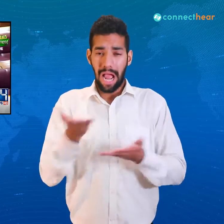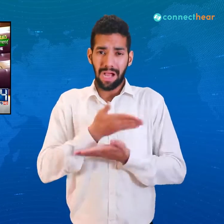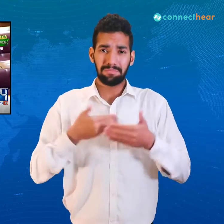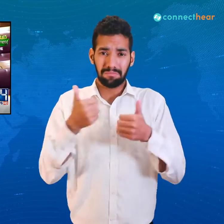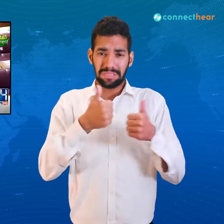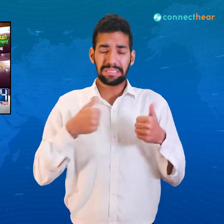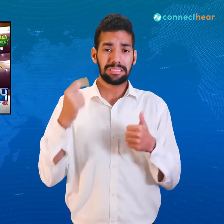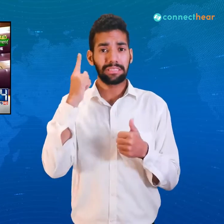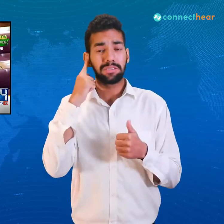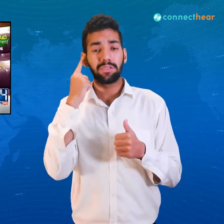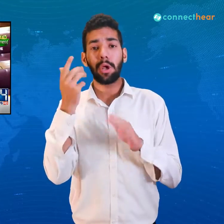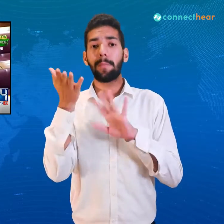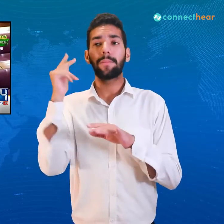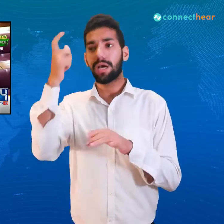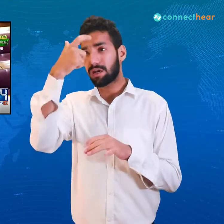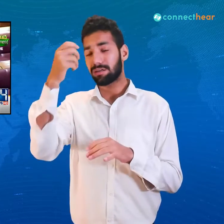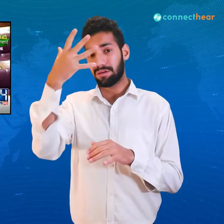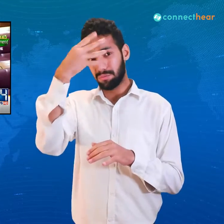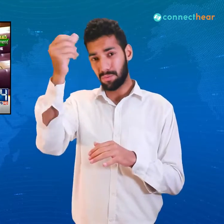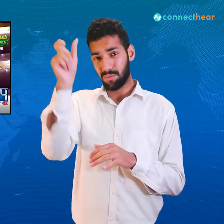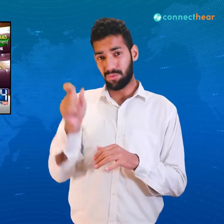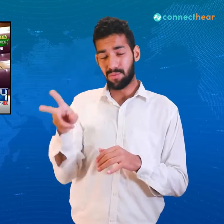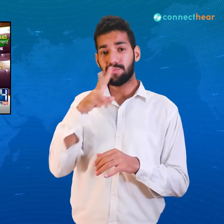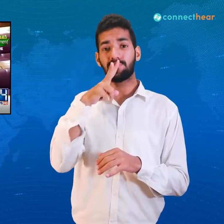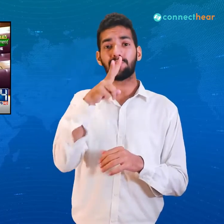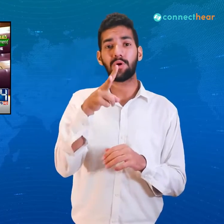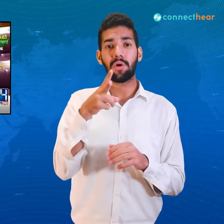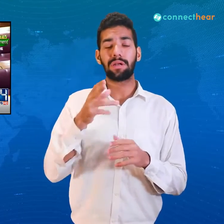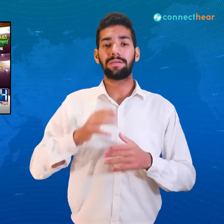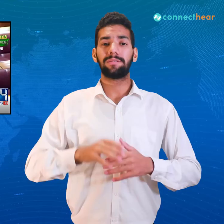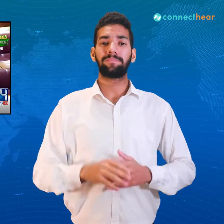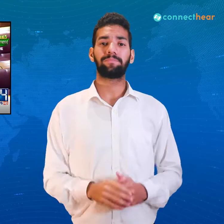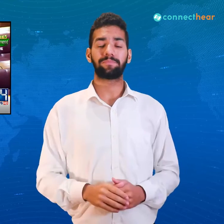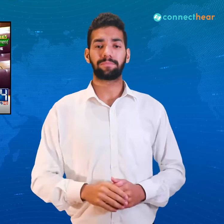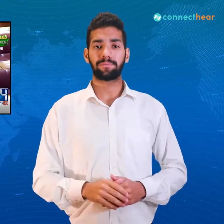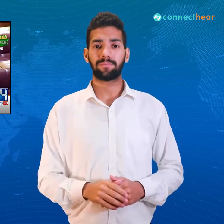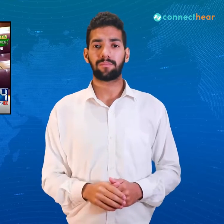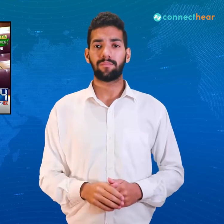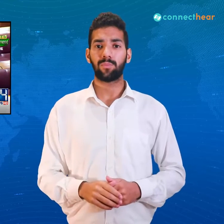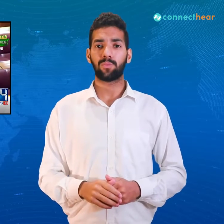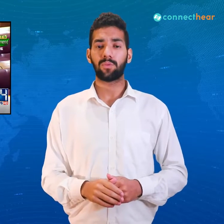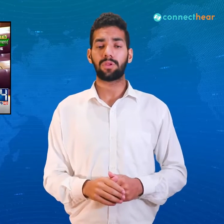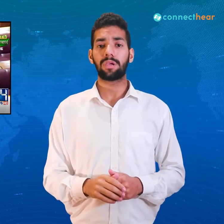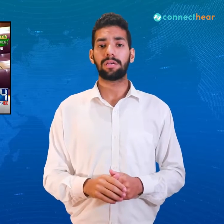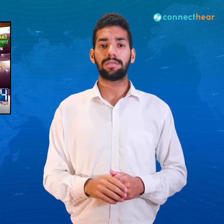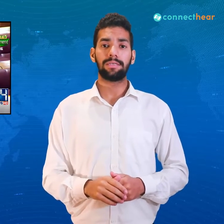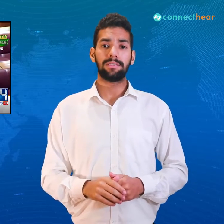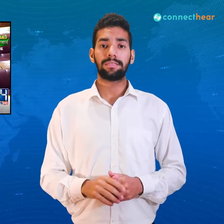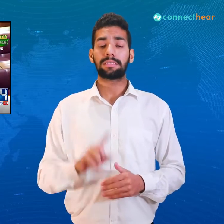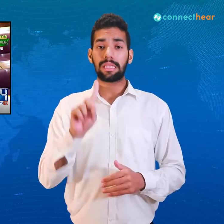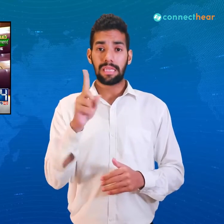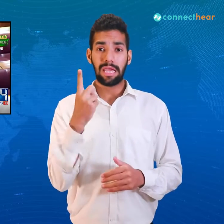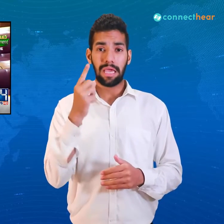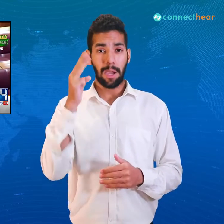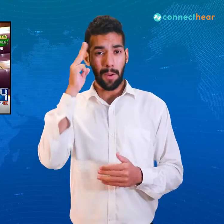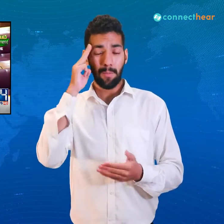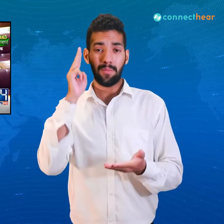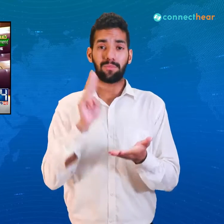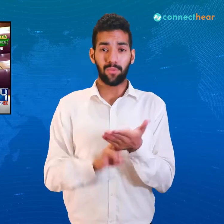جن کی تصویر کے سائے میں ہم سم بیٹھے ہیں ان نے فرمایا تھا کمی بیشی اللہ معاف کرے کوئی مفہوم اس طرح کا ہے کہ